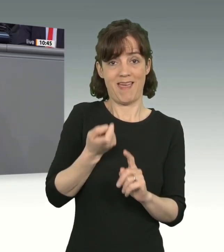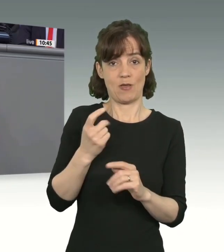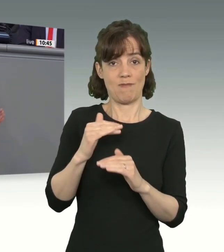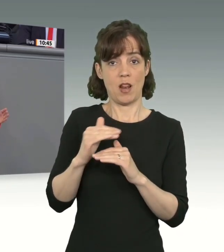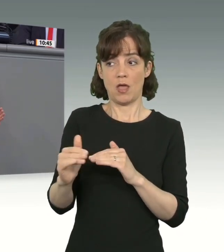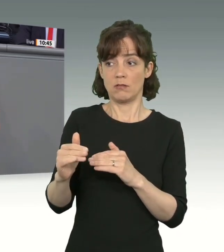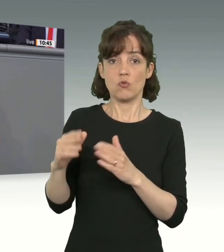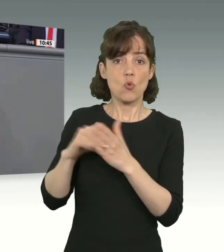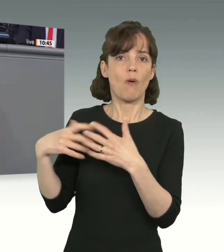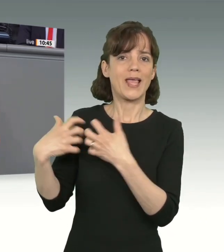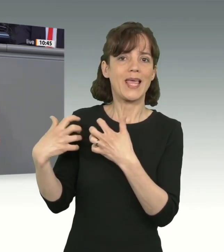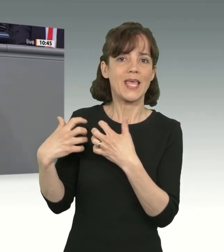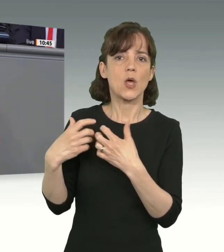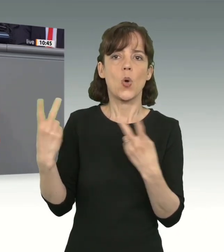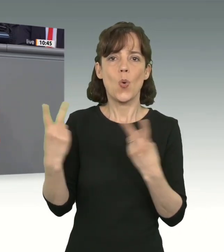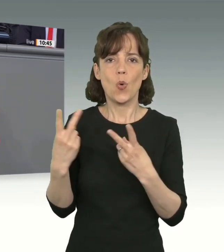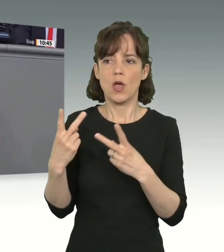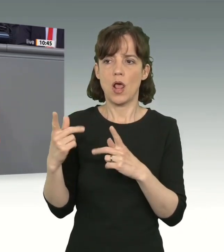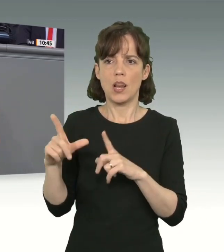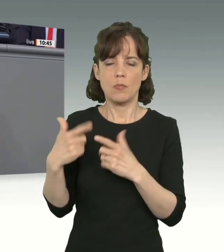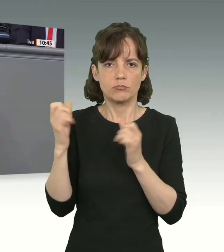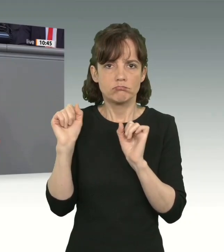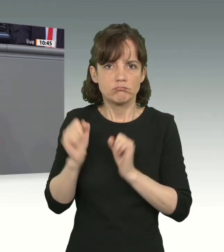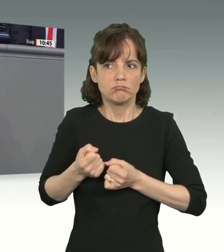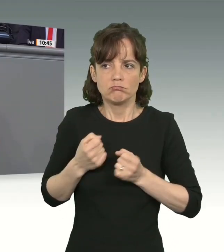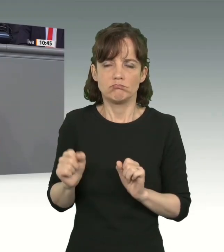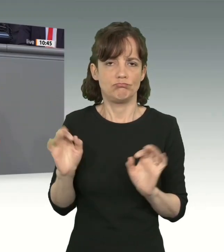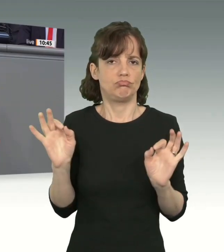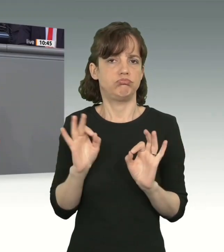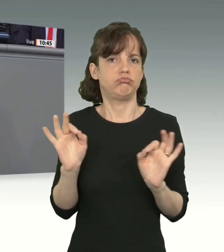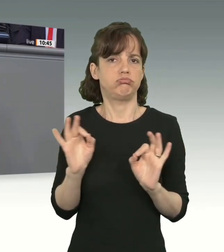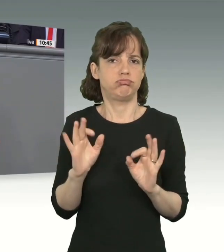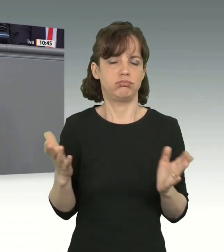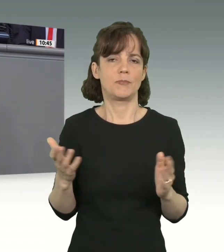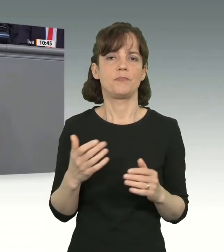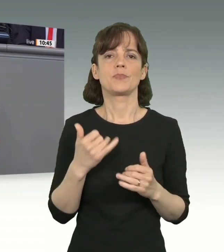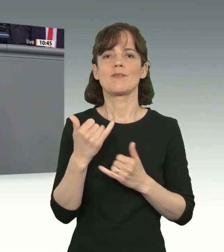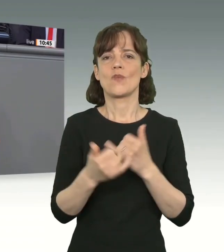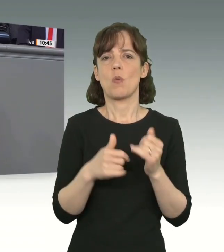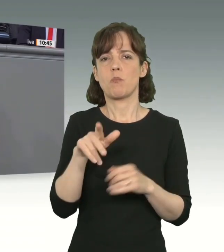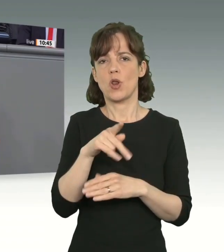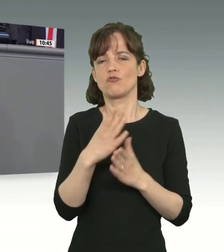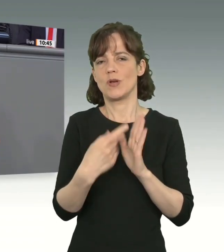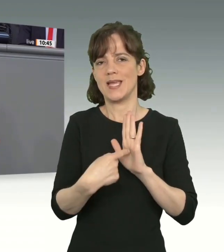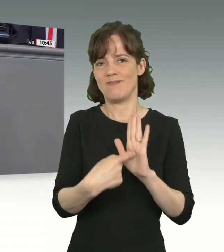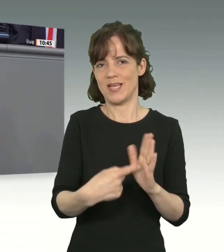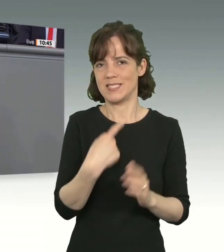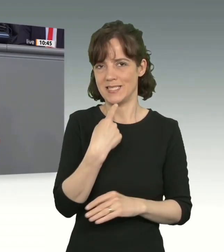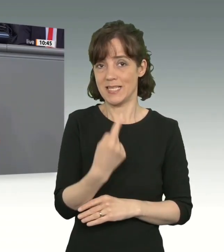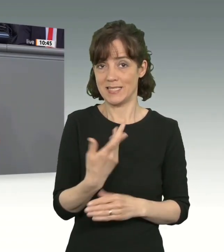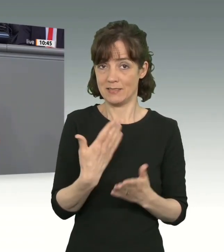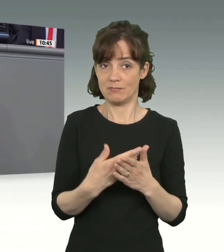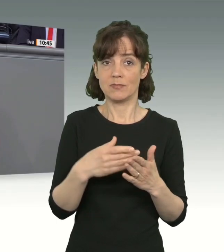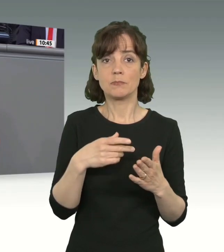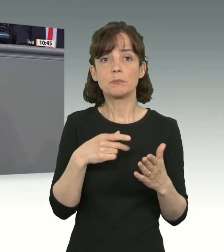herrscht oder die politische Verhältnisse so verheerend sind, dass sie nicht abgeschoben werden können. Frau Pollert hat darauf hingewiesen. Das betrifft alleine